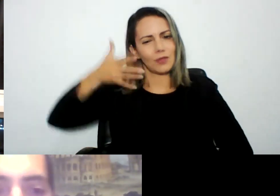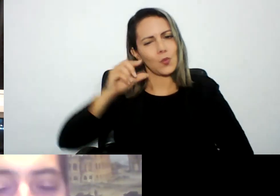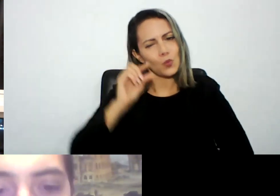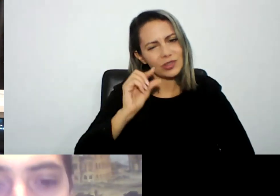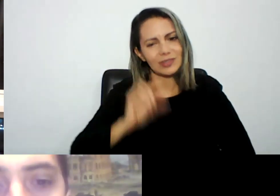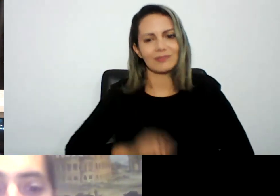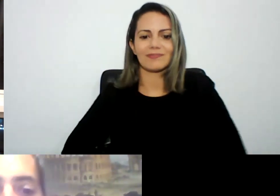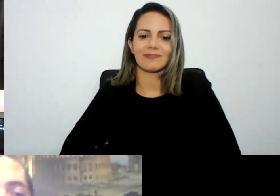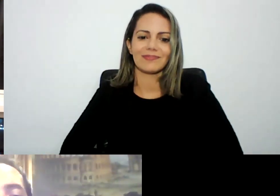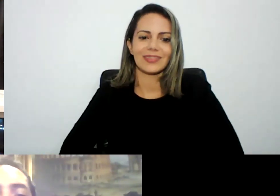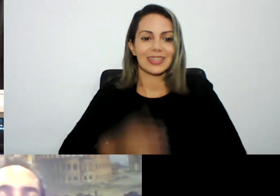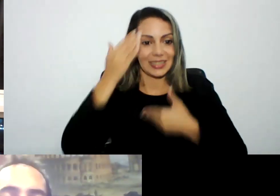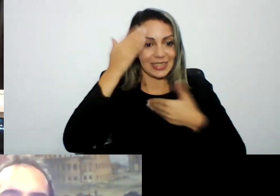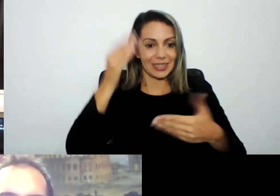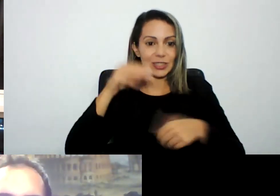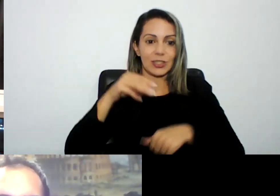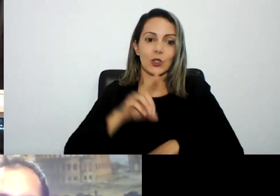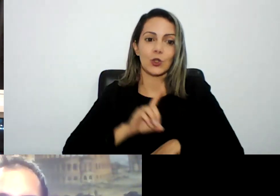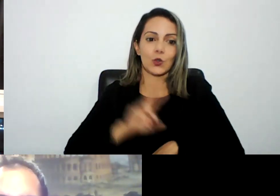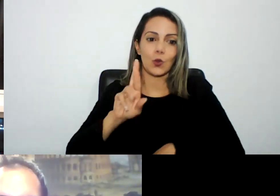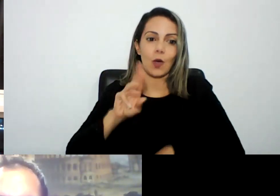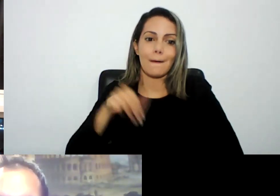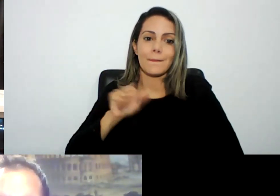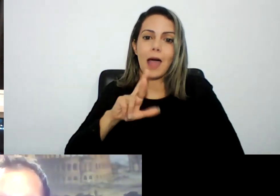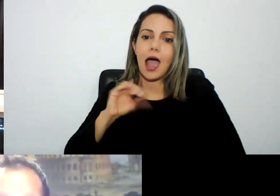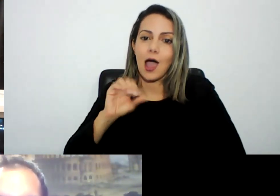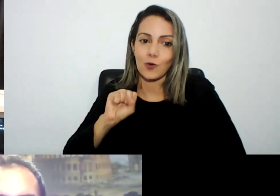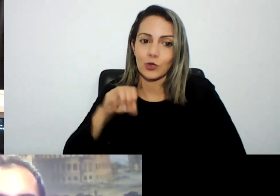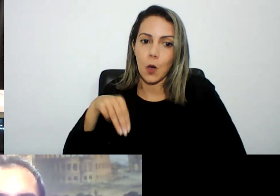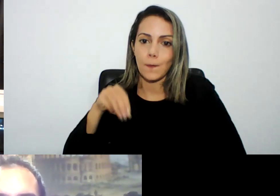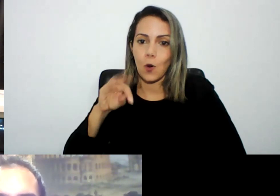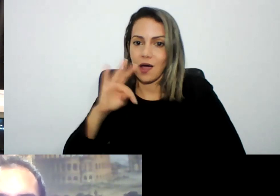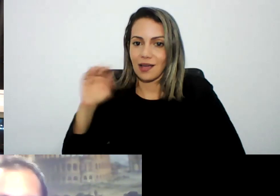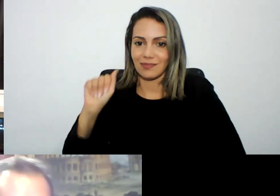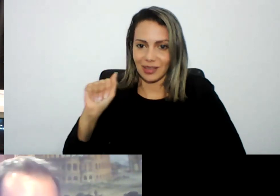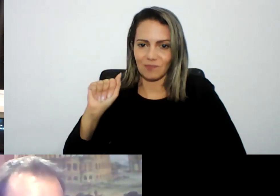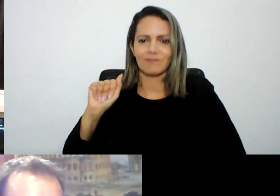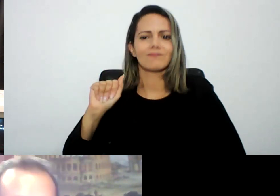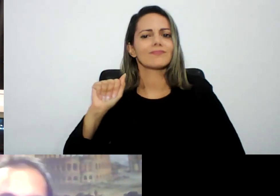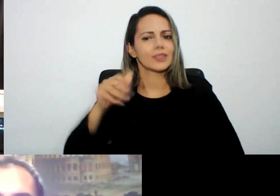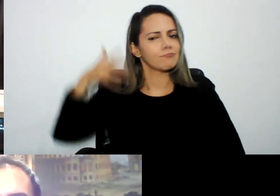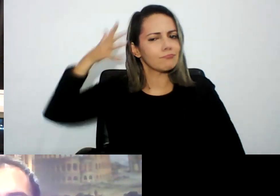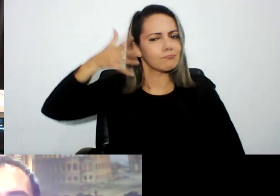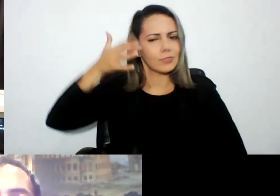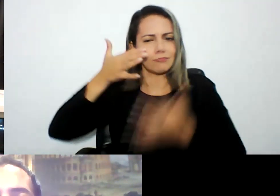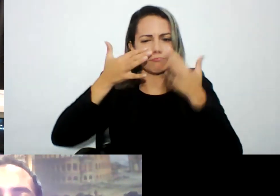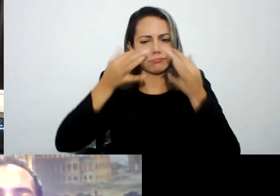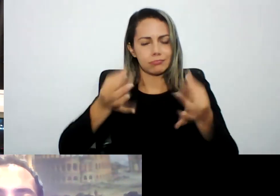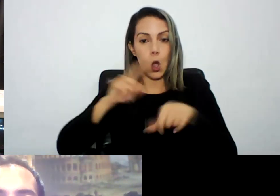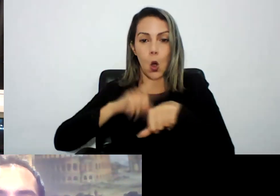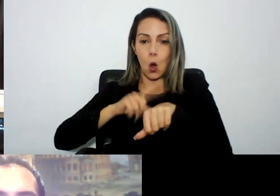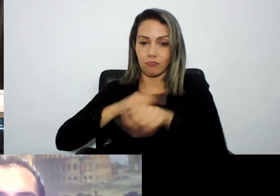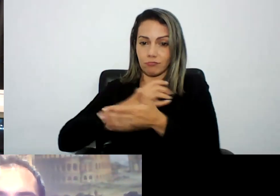agradeço ao doutor Marcos Mota exposições sempre interessantíssimas e considerando o nosso horário avançado